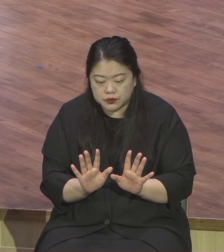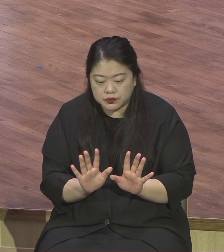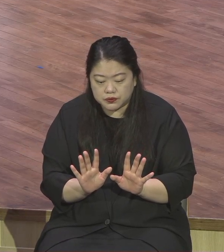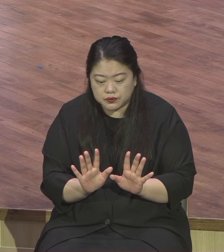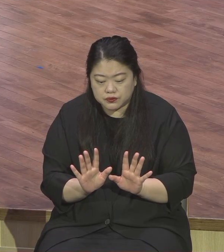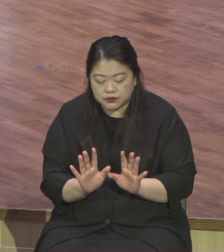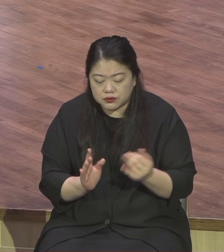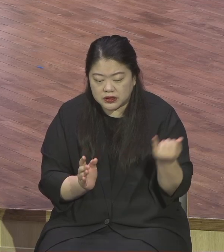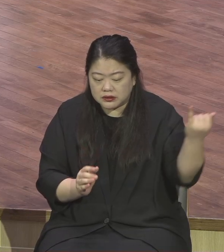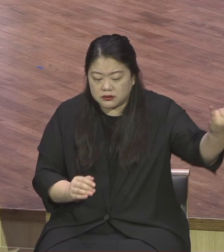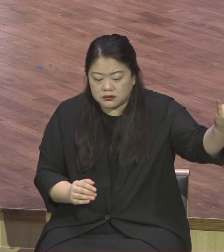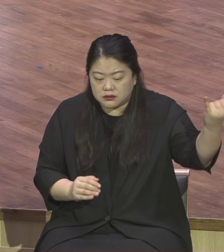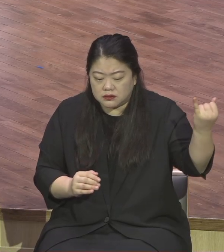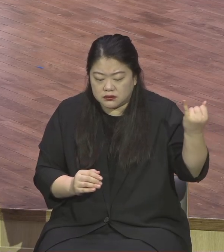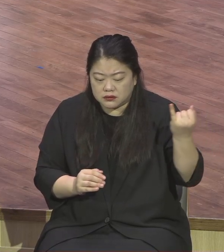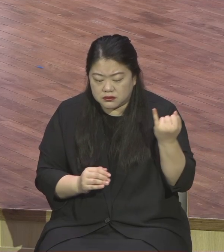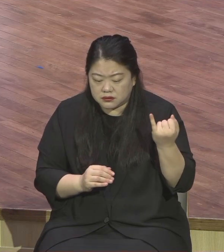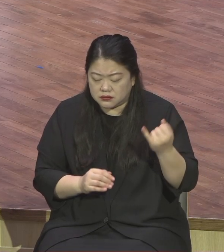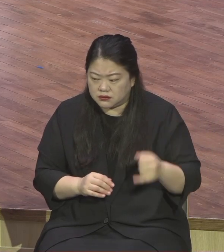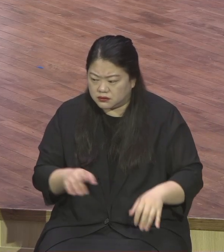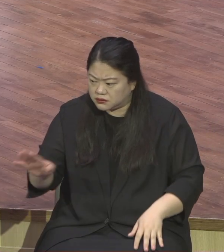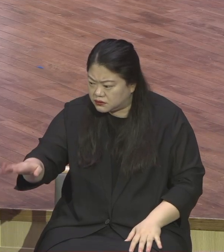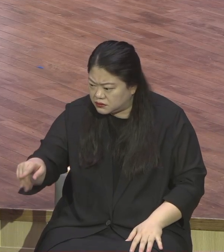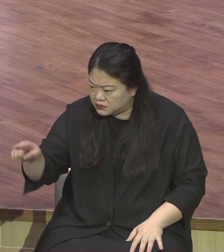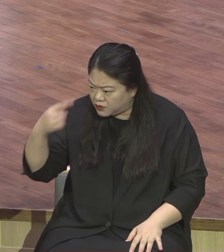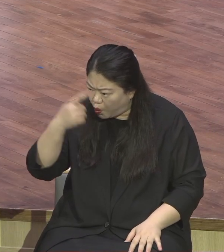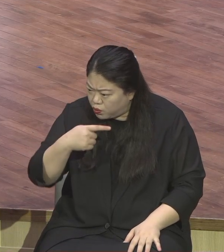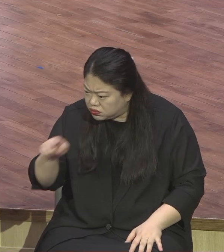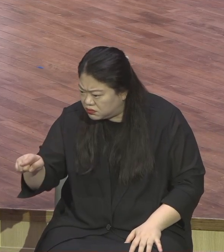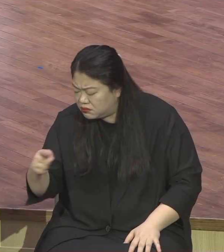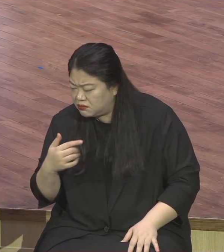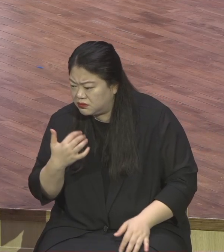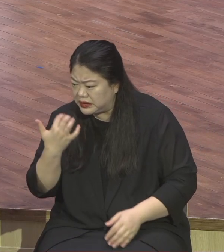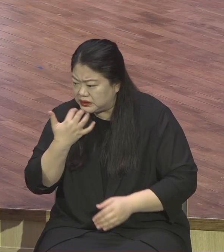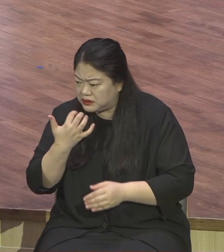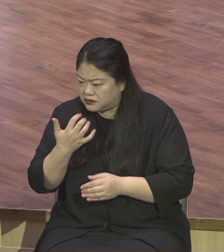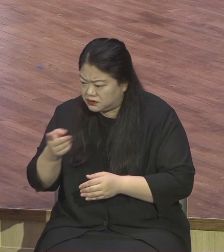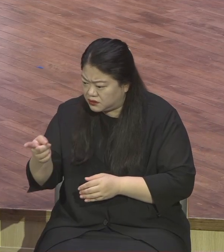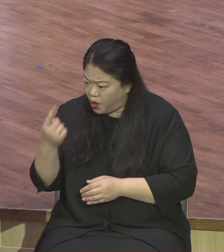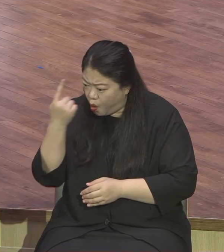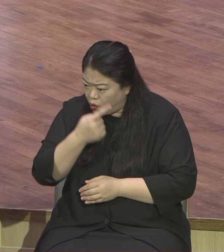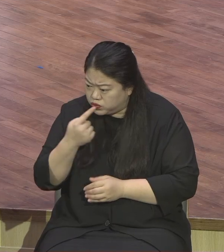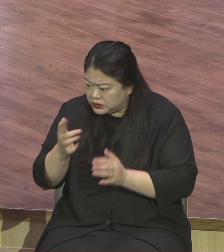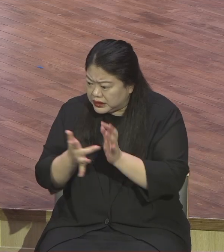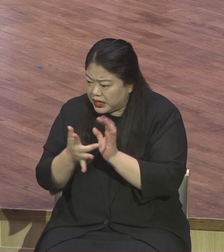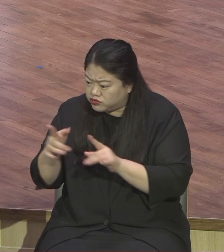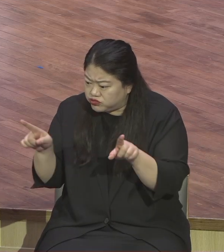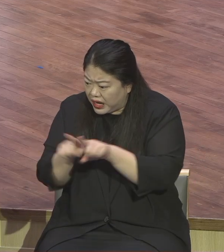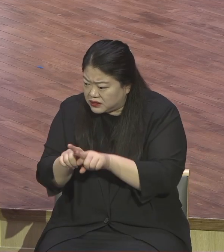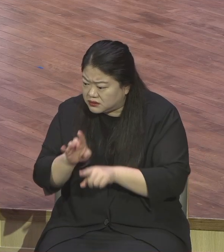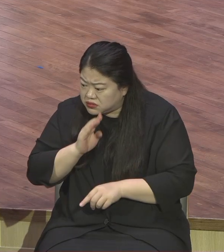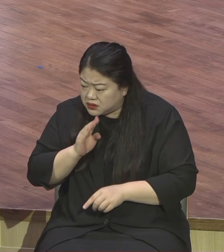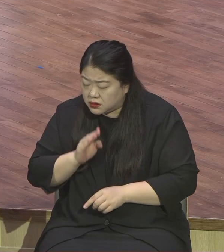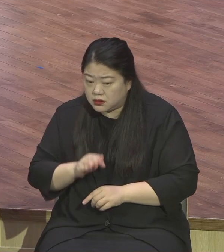베드로를 지적합니다. 그러니까 베드로가 주변 사람들 앞에서 아주